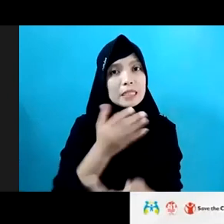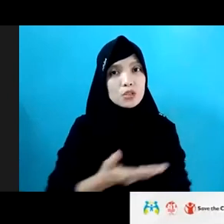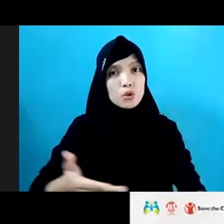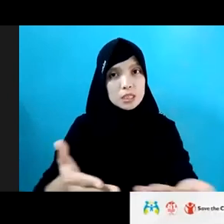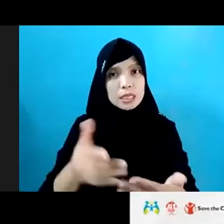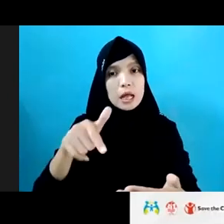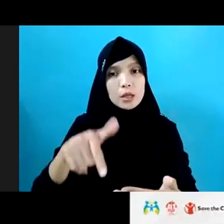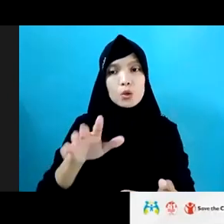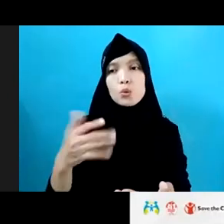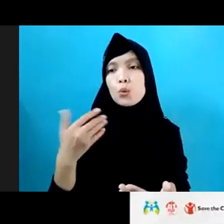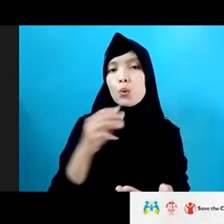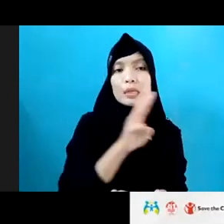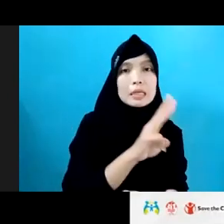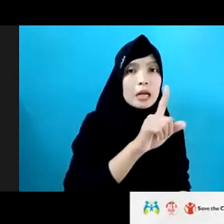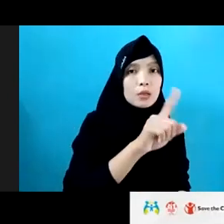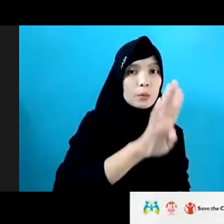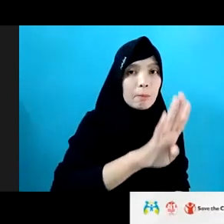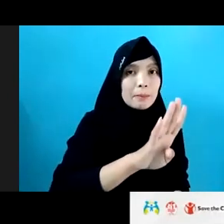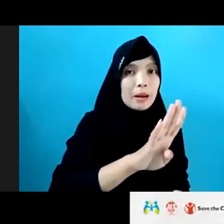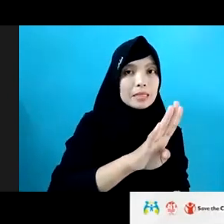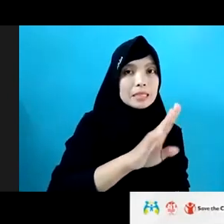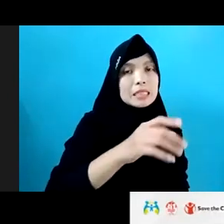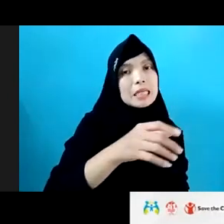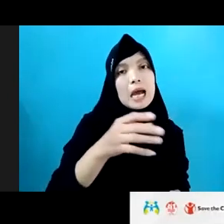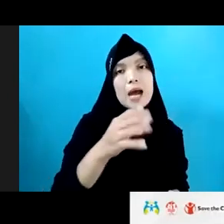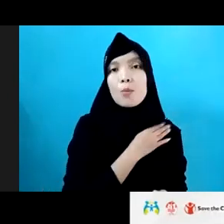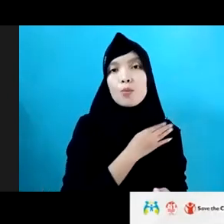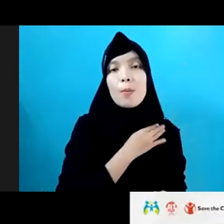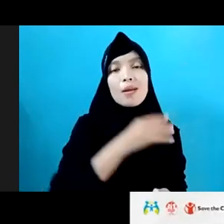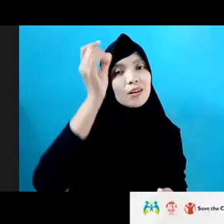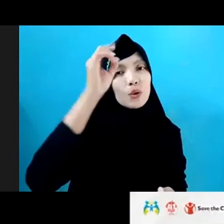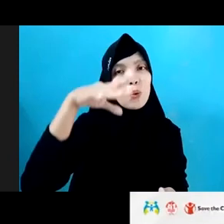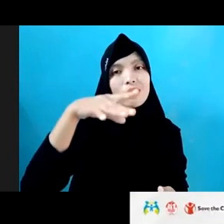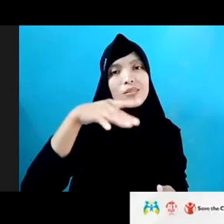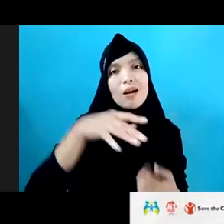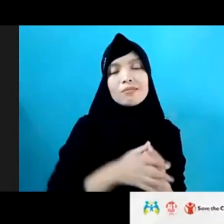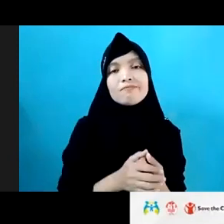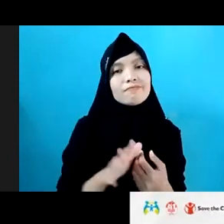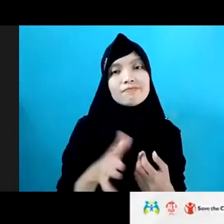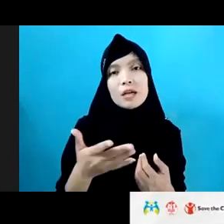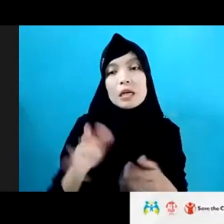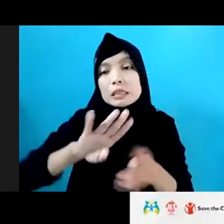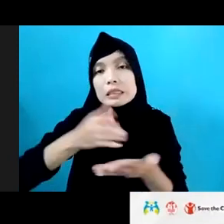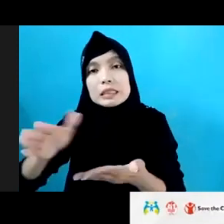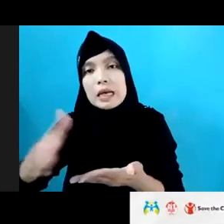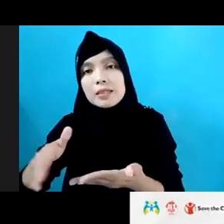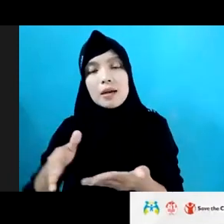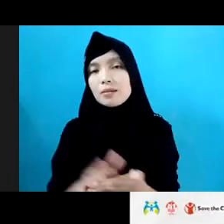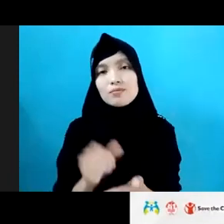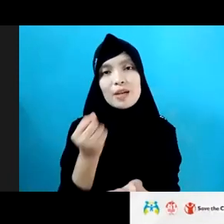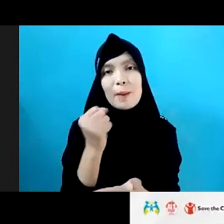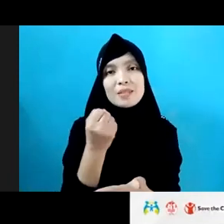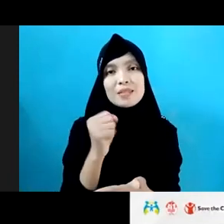berada di 314 kabupaten kota. Sisanya kami tidak punya pekerja sosial yang bisa menjangkau. Karena itu dengan